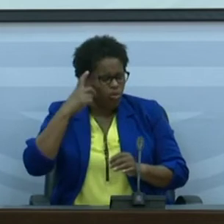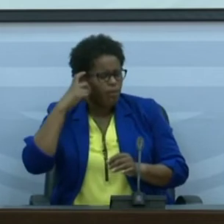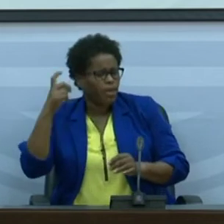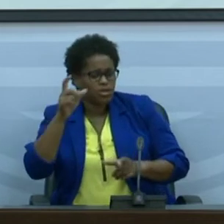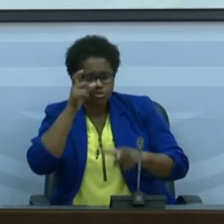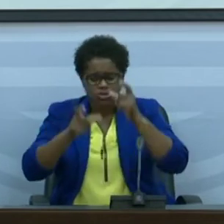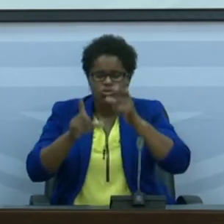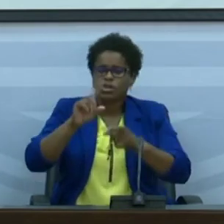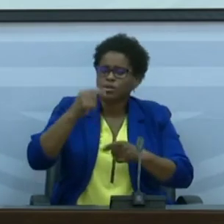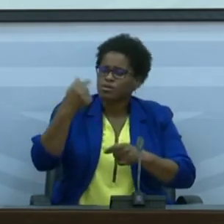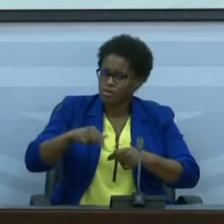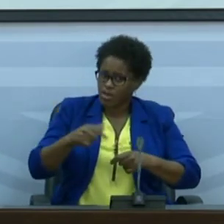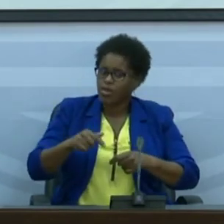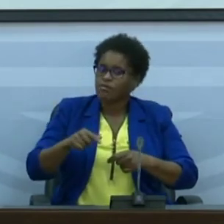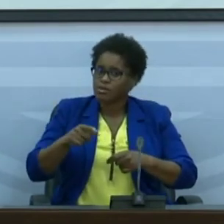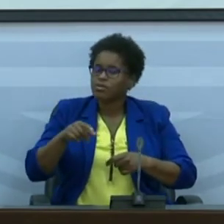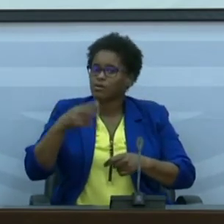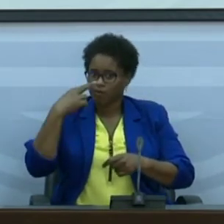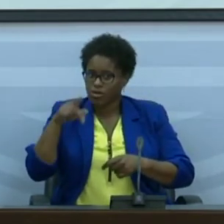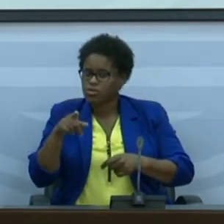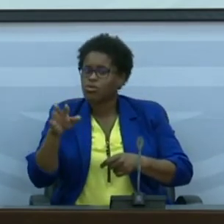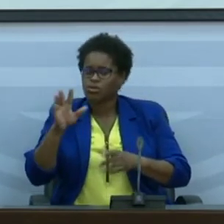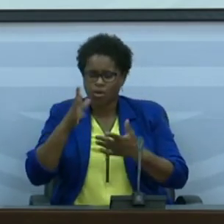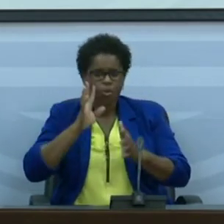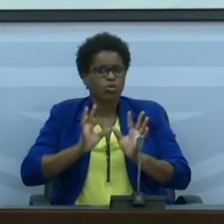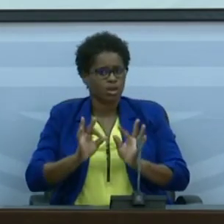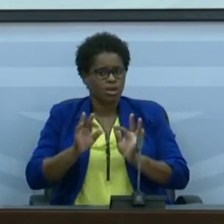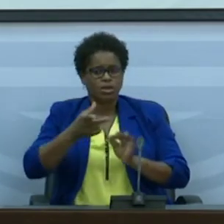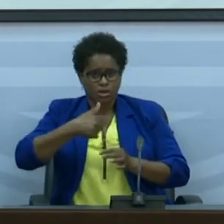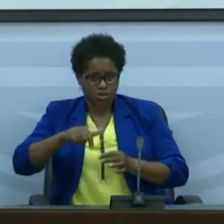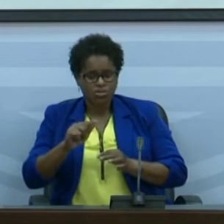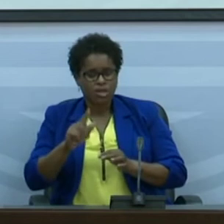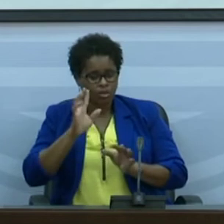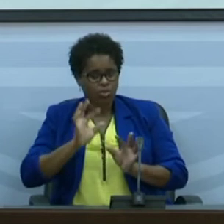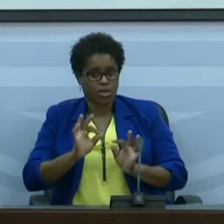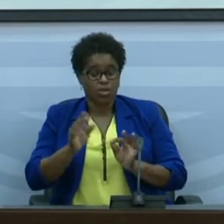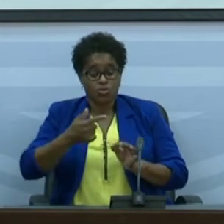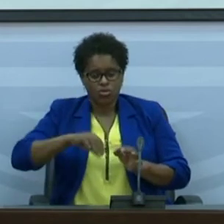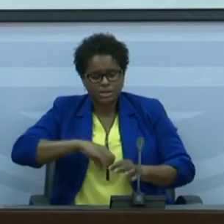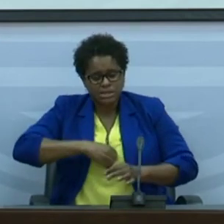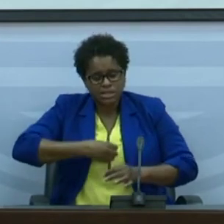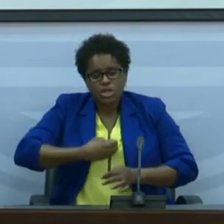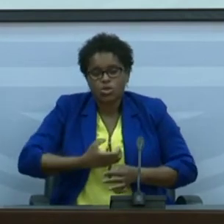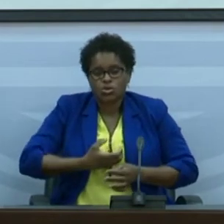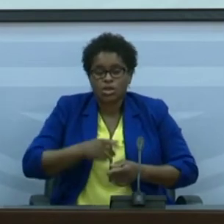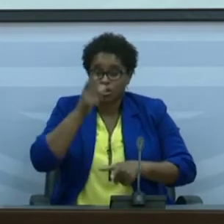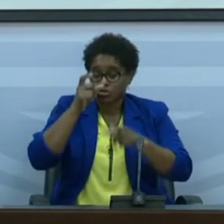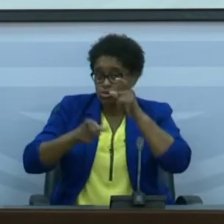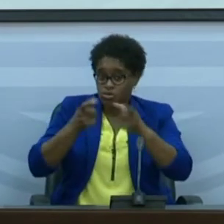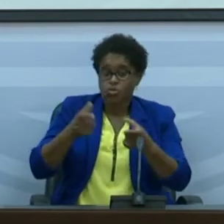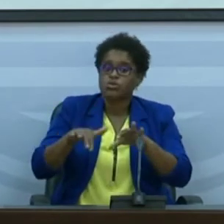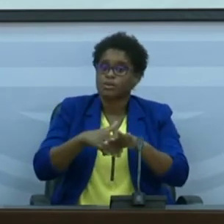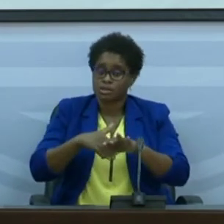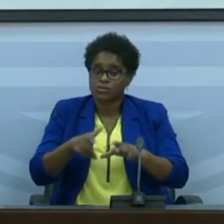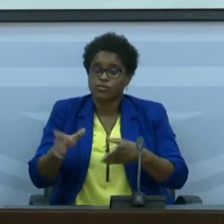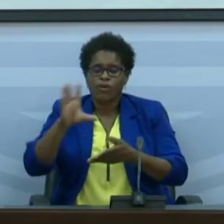devem também tratar disto com a seriedade que nós estamos a tratar o nosso desejo é que as pessoas adiram